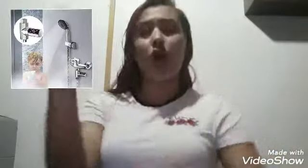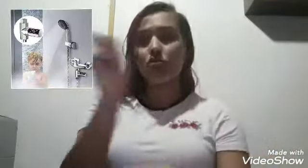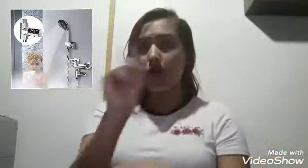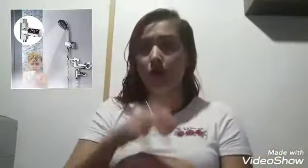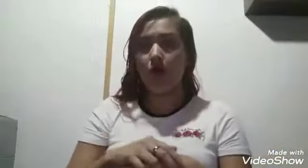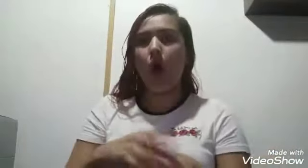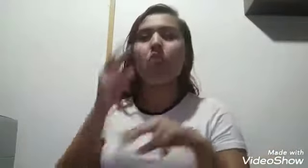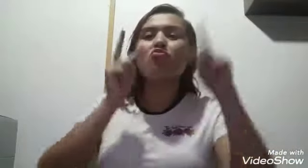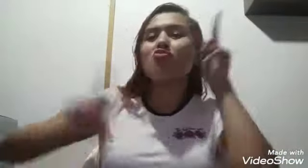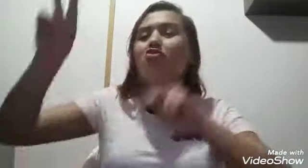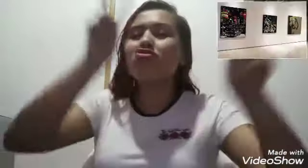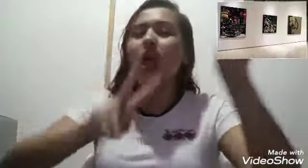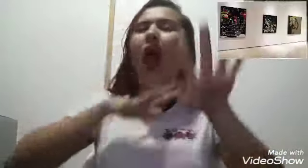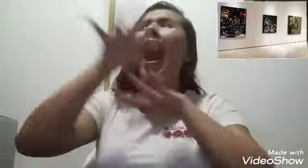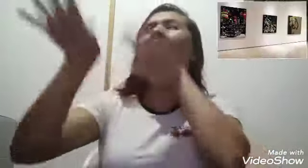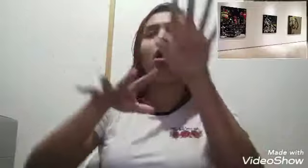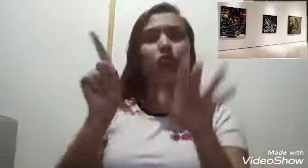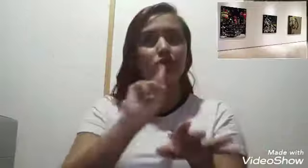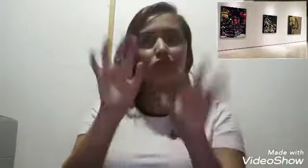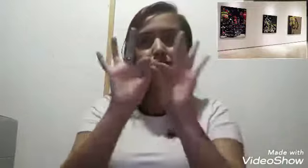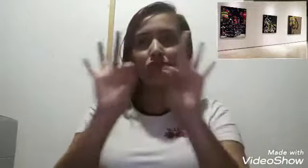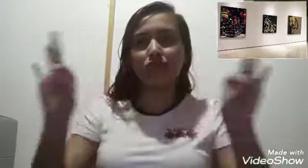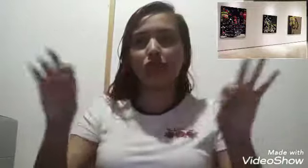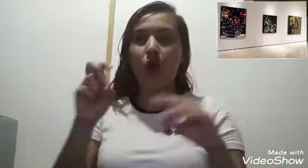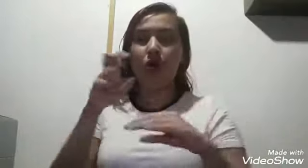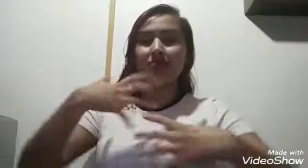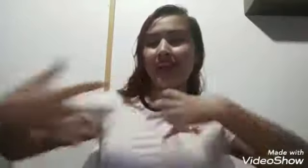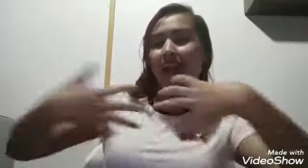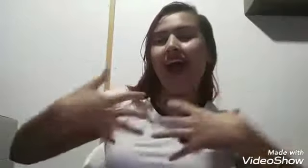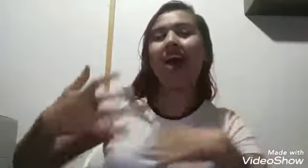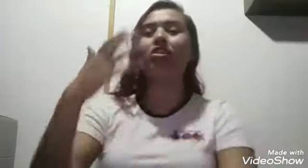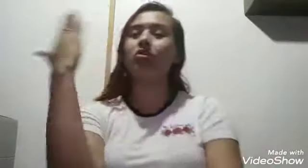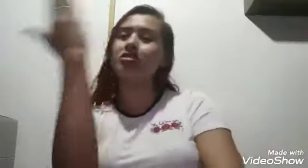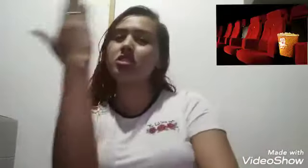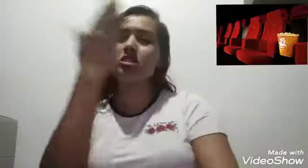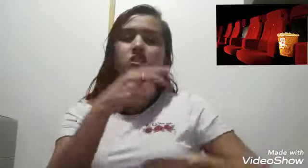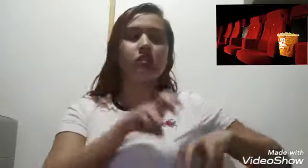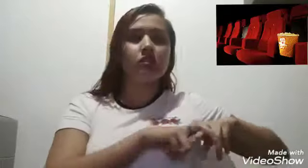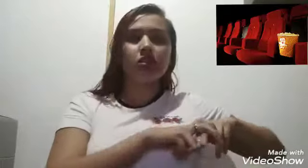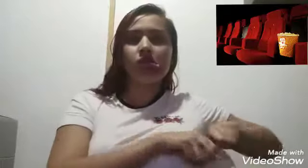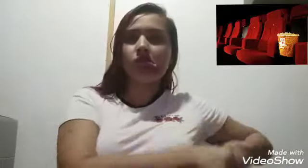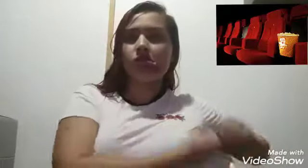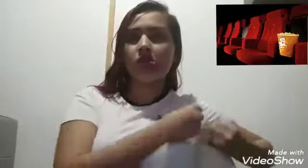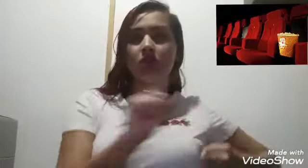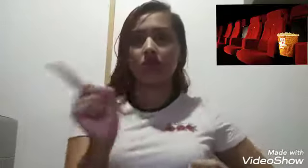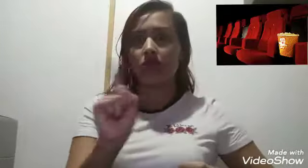museos, ni romper asientos de los teatros o cines, ni rayar las sillas de su colegio.